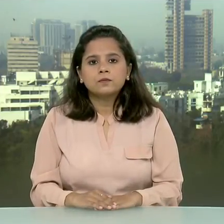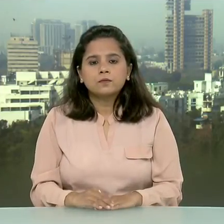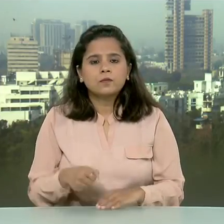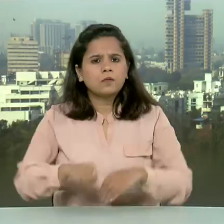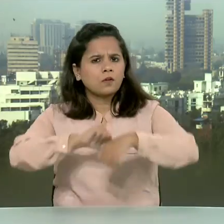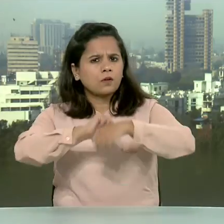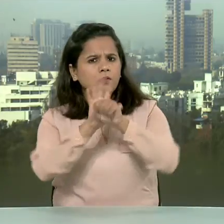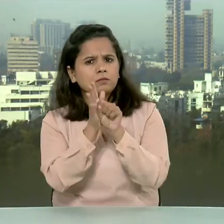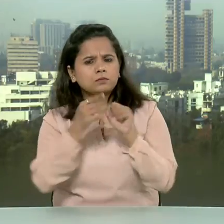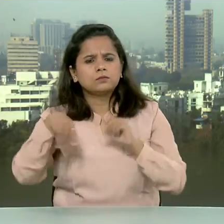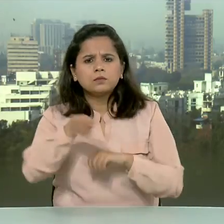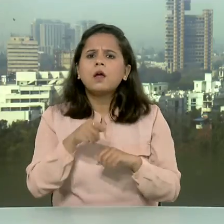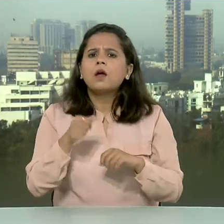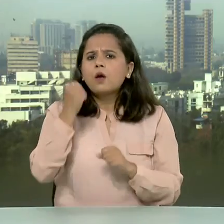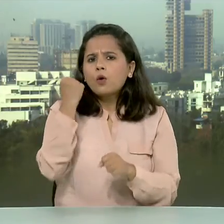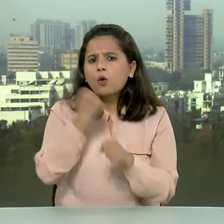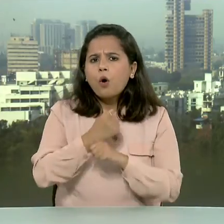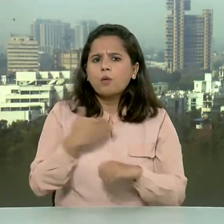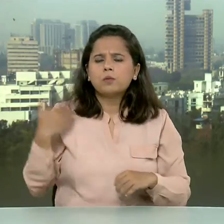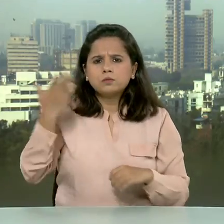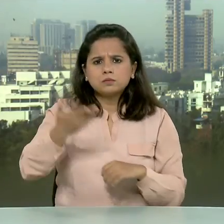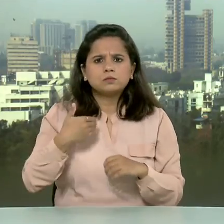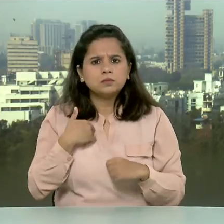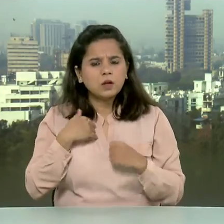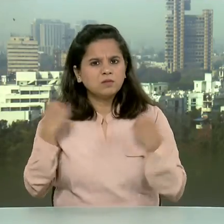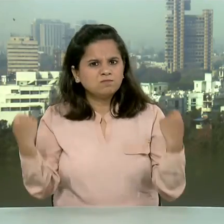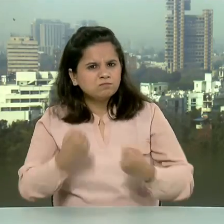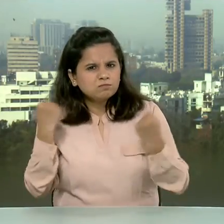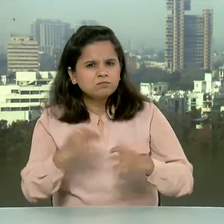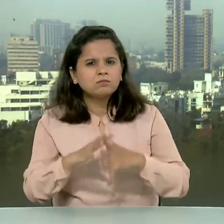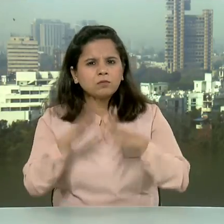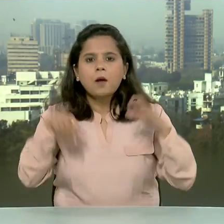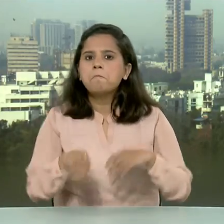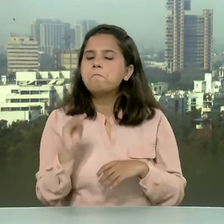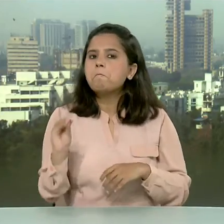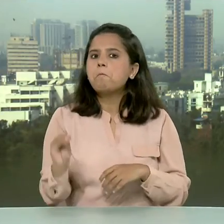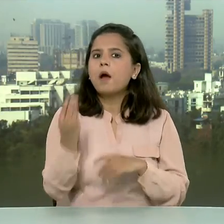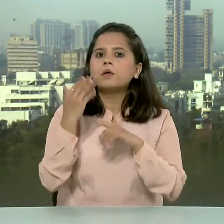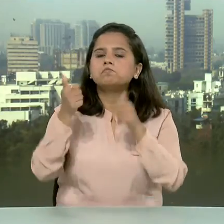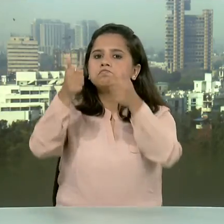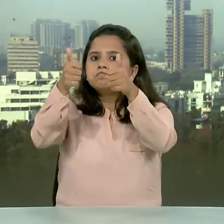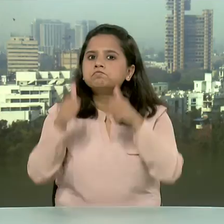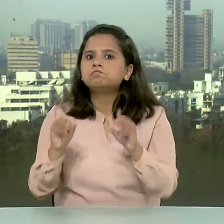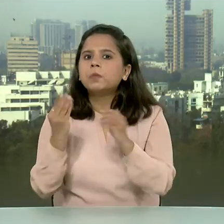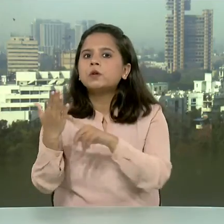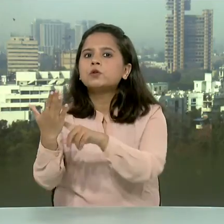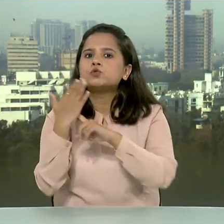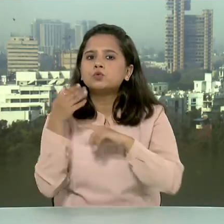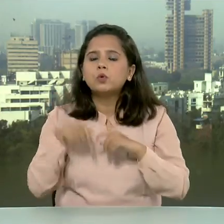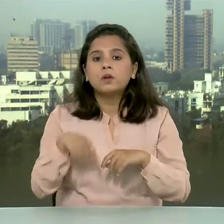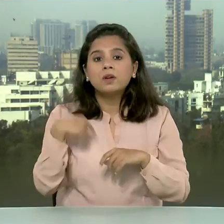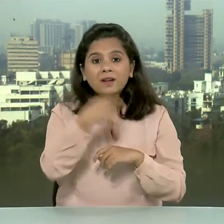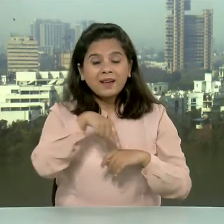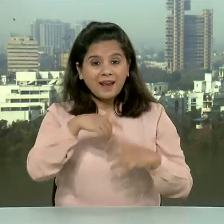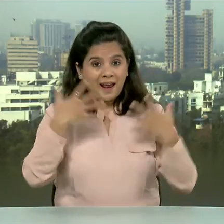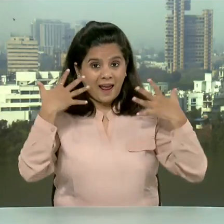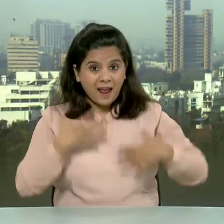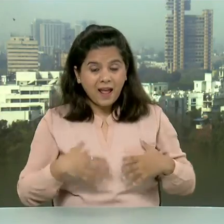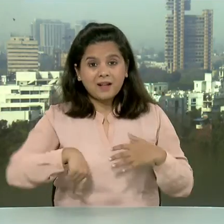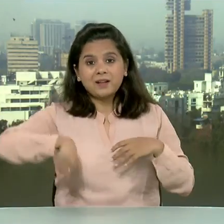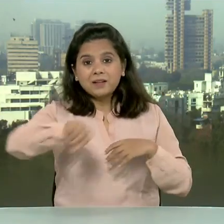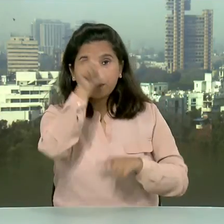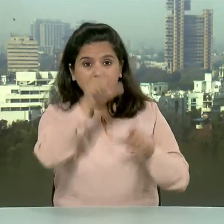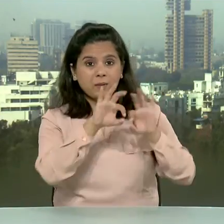कोरोना के खिलाफ सरकार के सखत कदमों की मदद से बहतर नदीजे सामने आ रहे हैं स्वास्त्य और परिवार कल्यान मंत्राले के